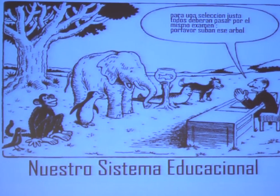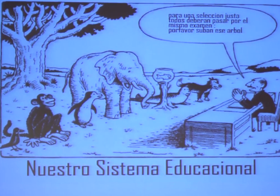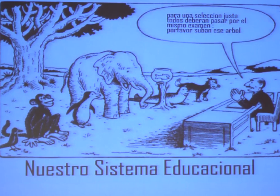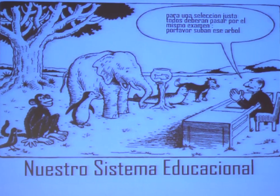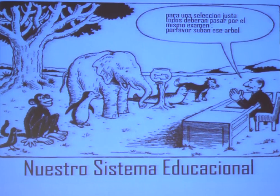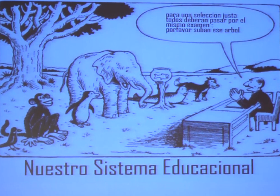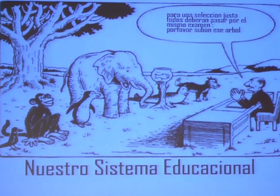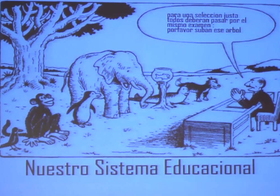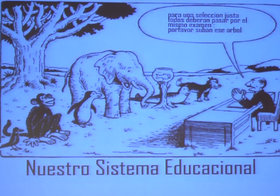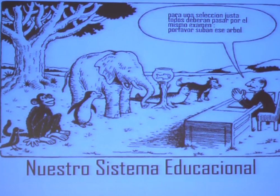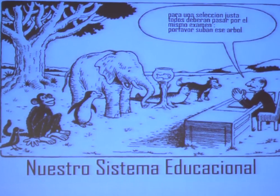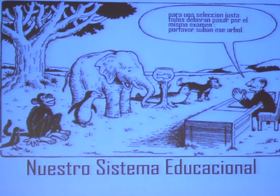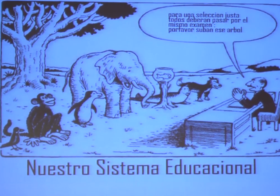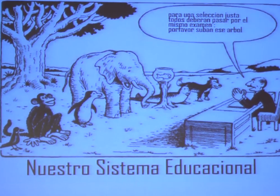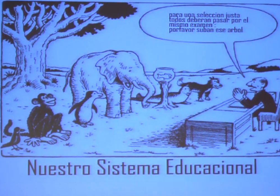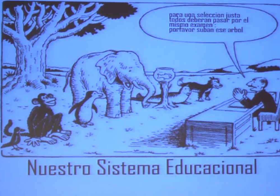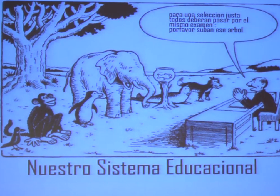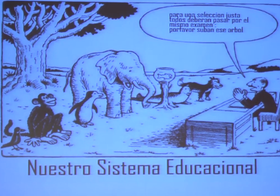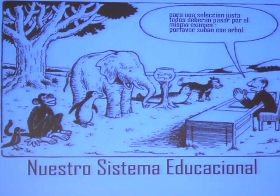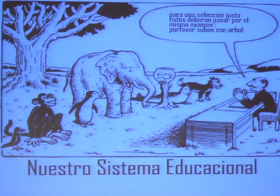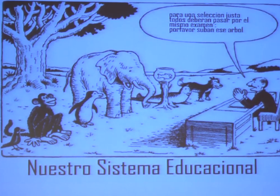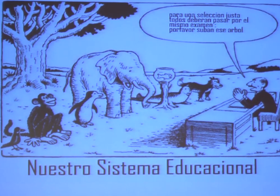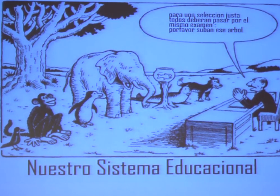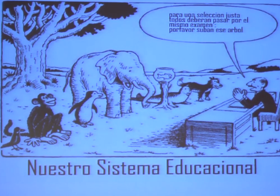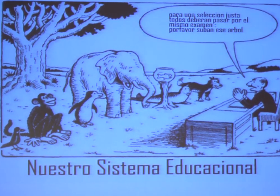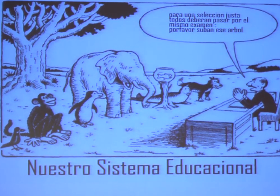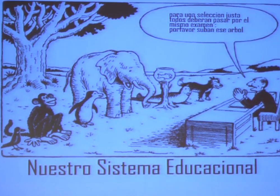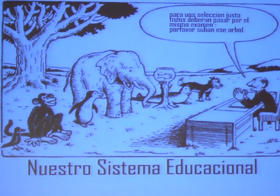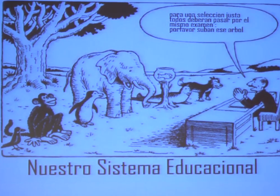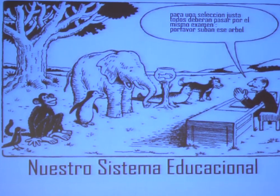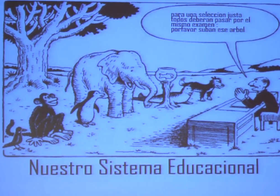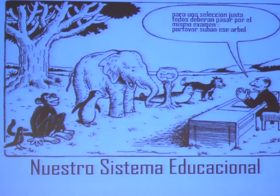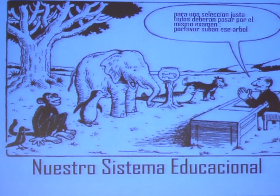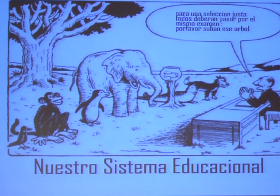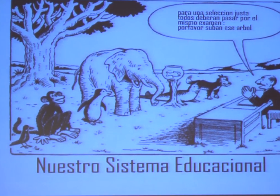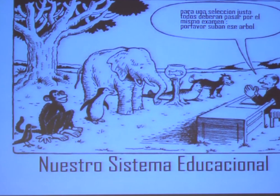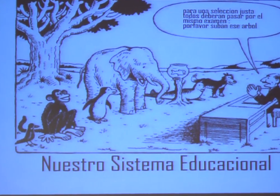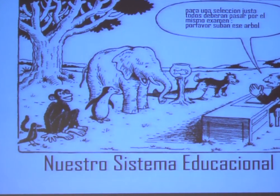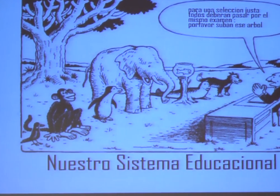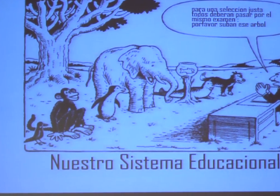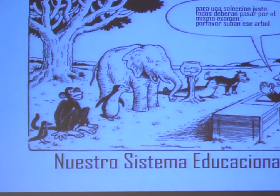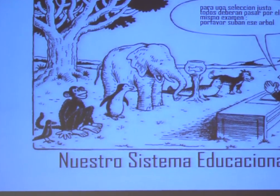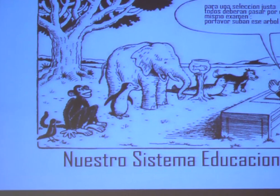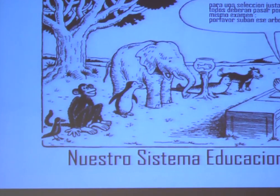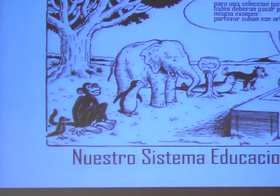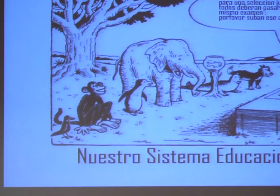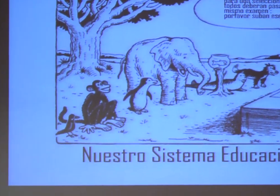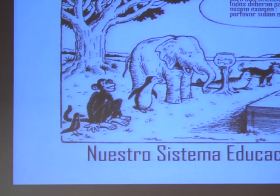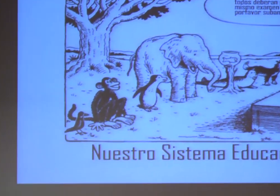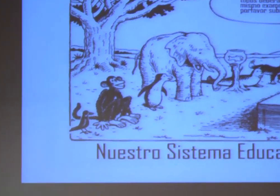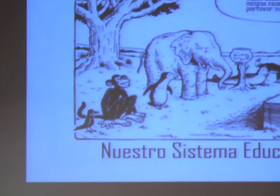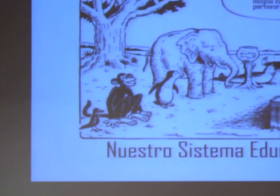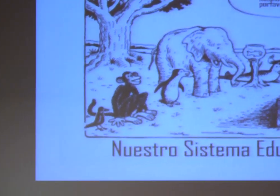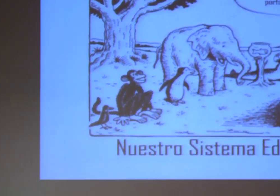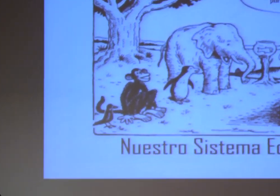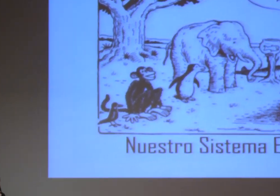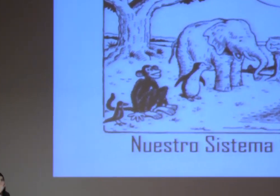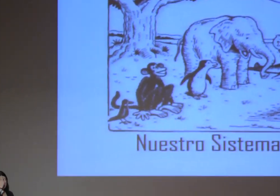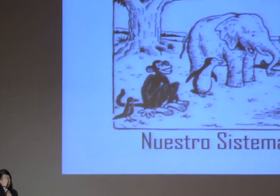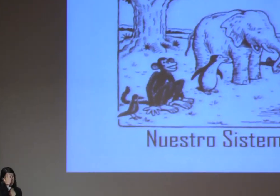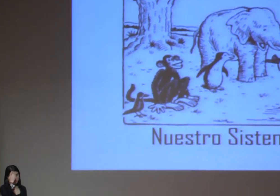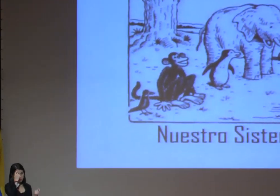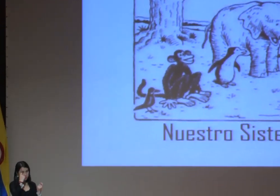haciendo la prueba igual para un niño migrante que llegó el año pasado desde la guerra de Siria